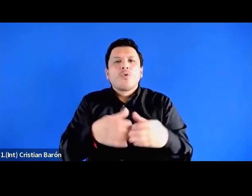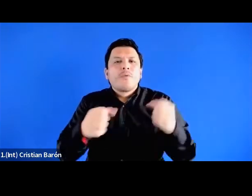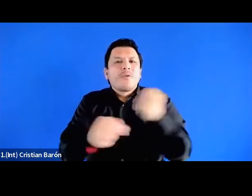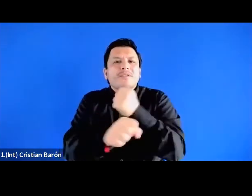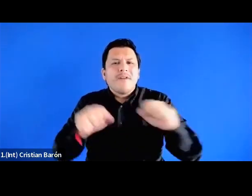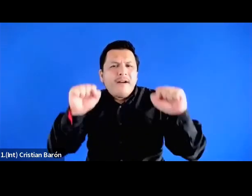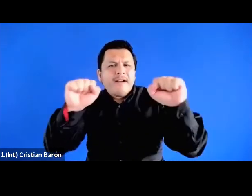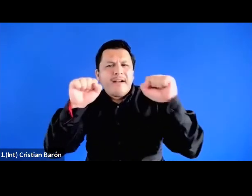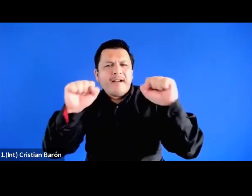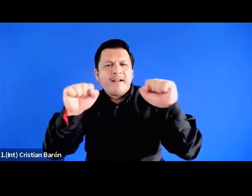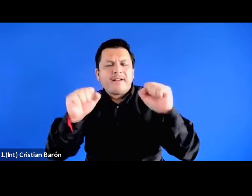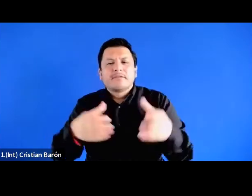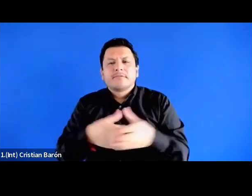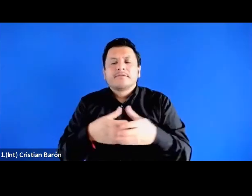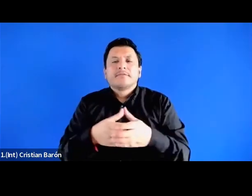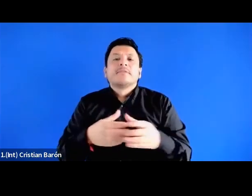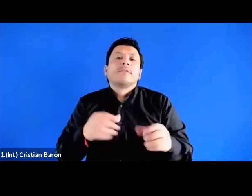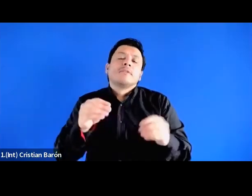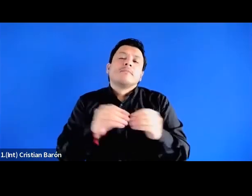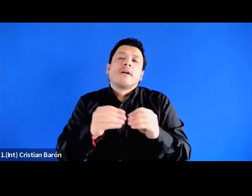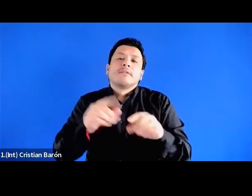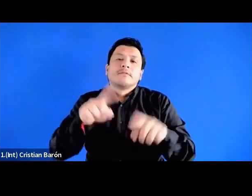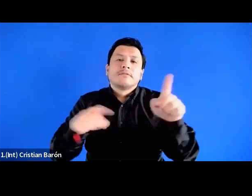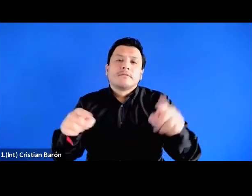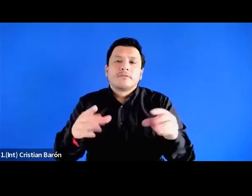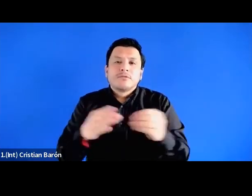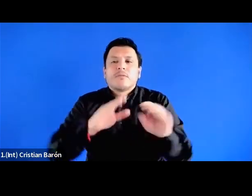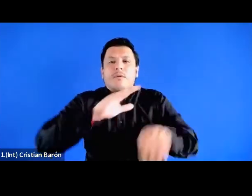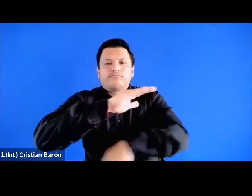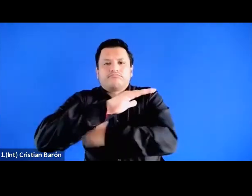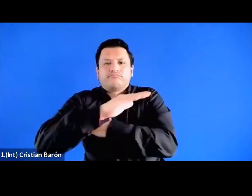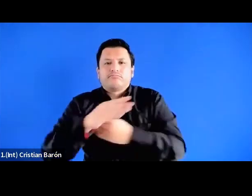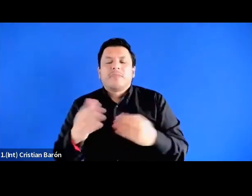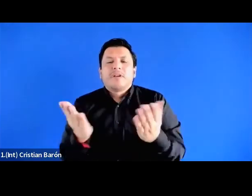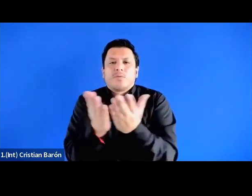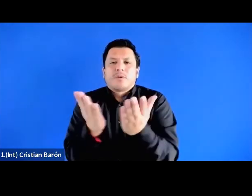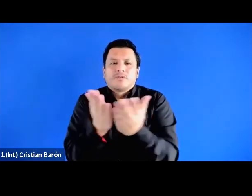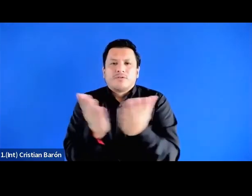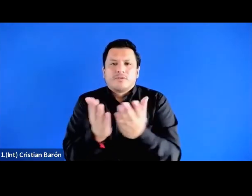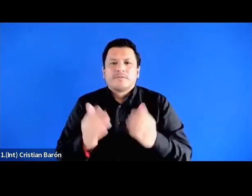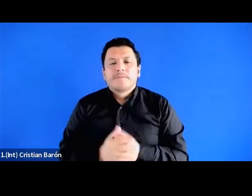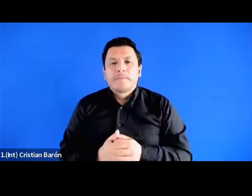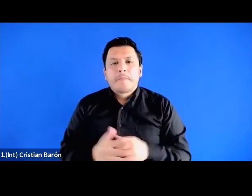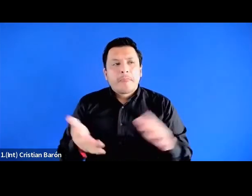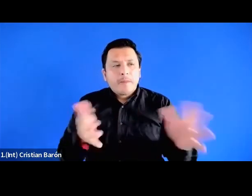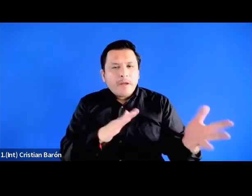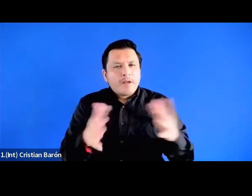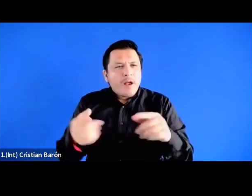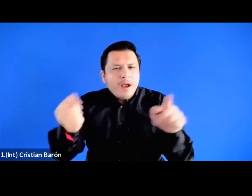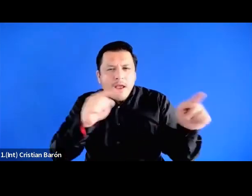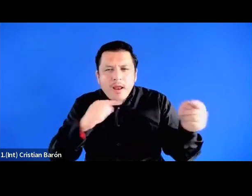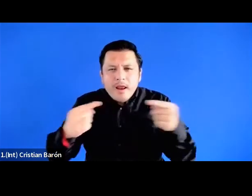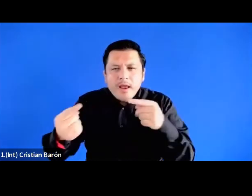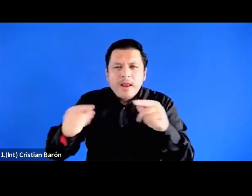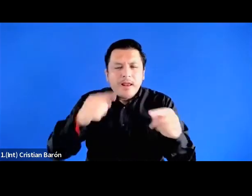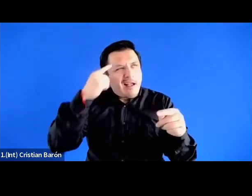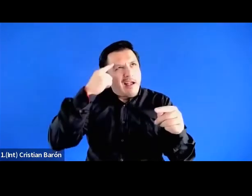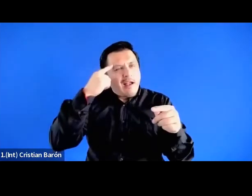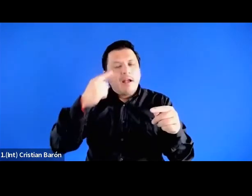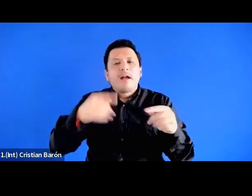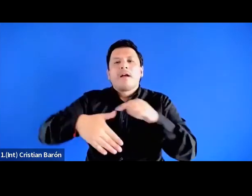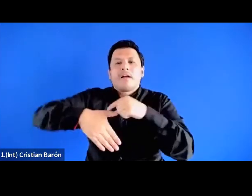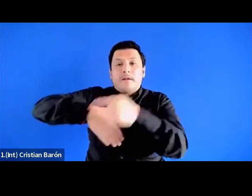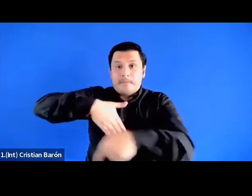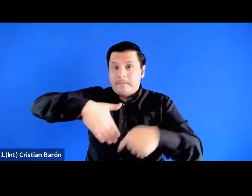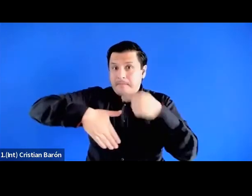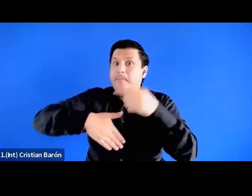además muy particularmente al magisterio y esto me recordó todo el debate que en América Latina en Brasil